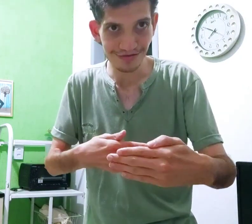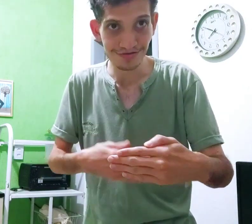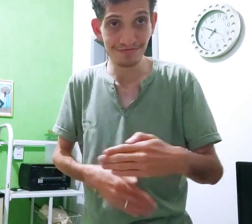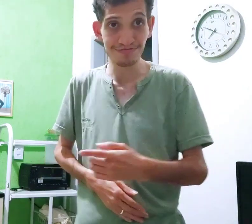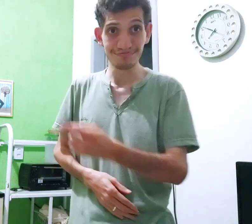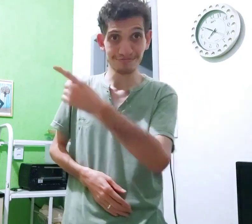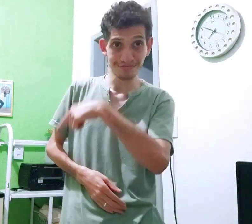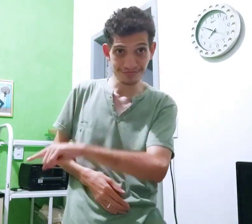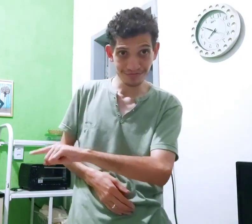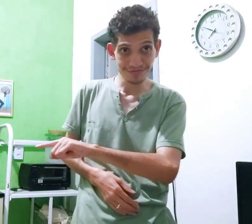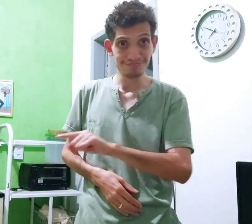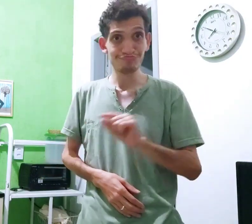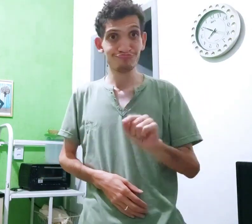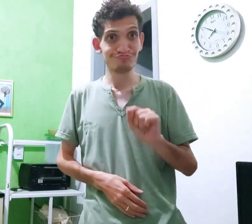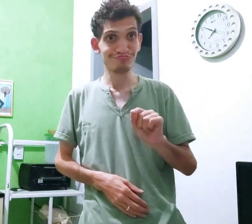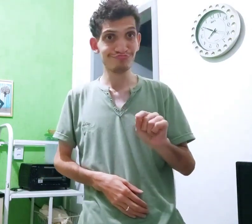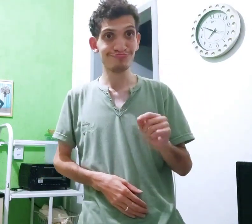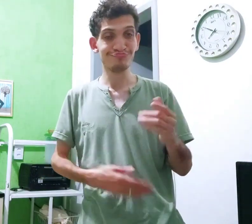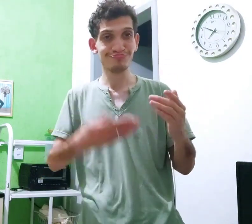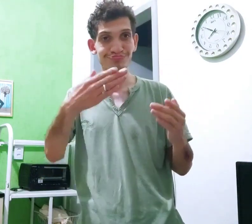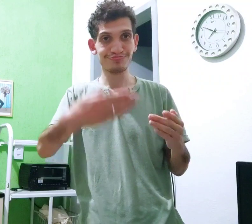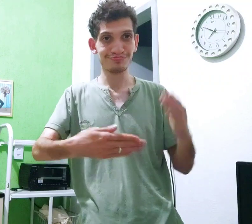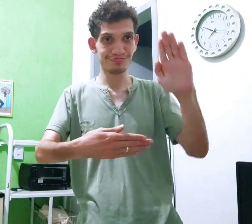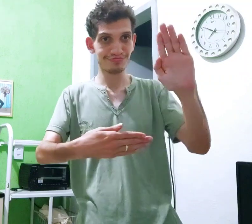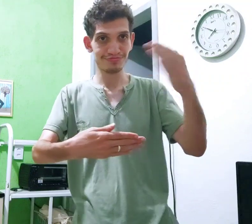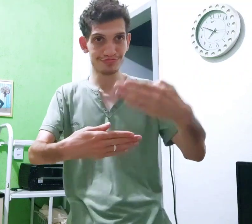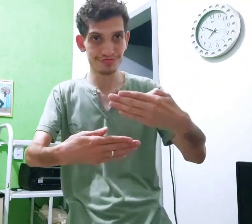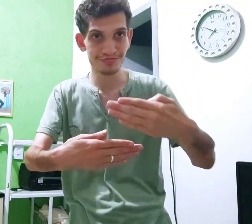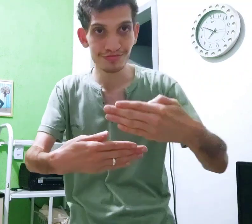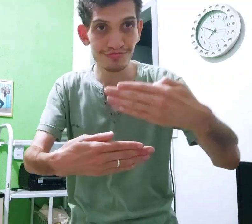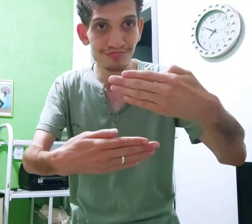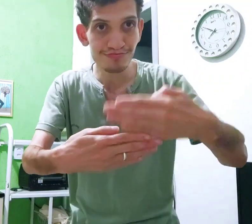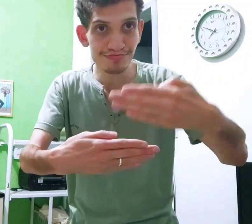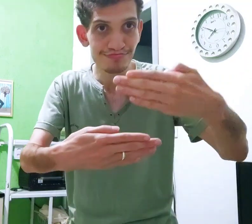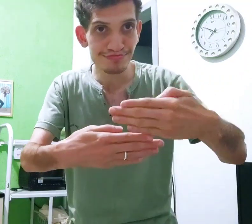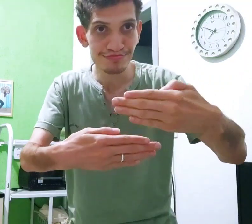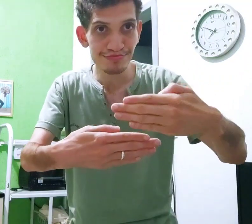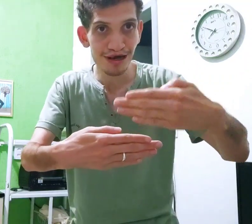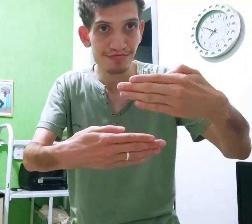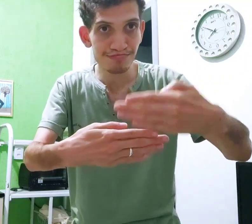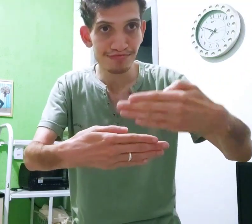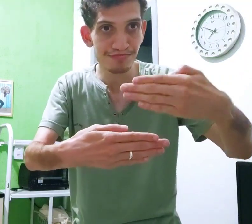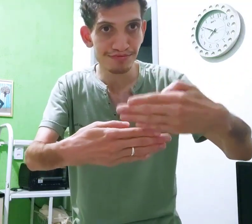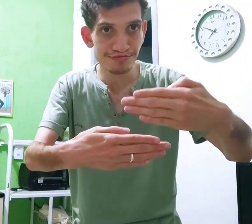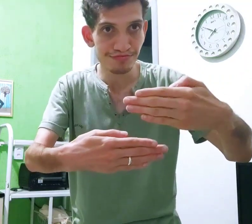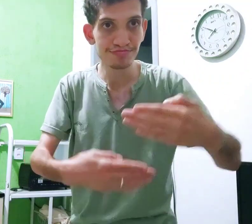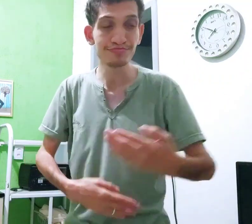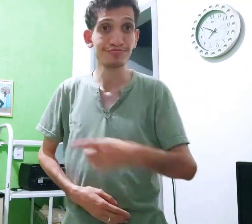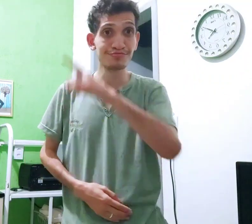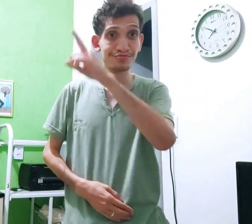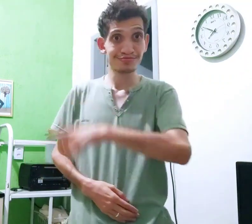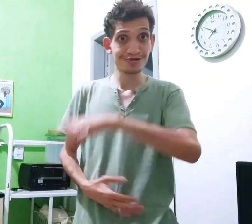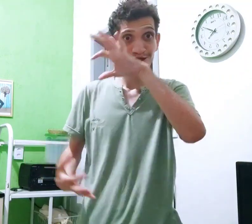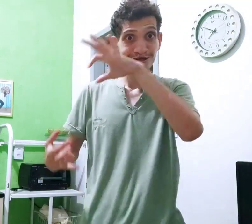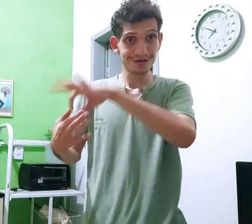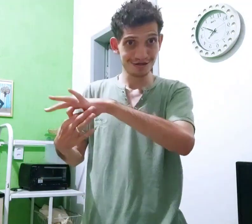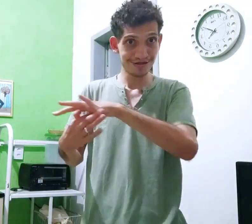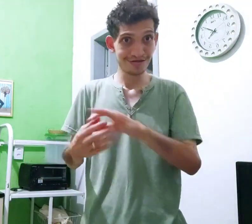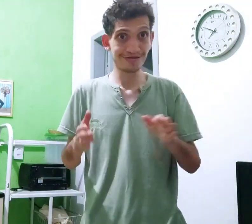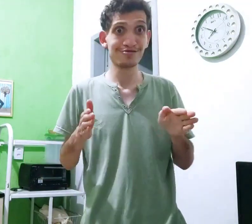assim, depois assim Segundo o que? As mãos estão assim, assim E bate duas vezes Esses